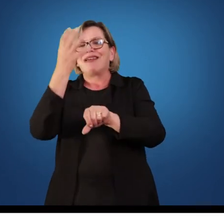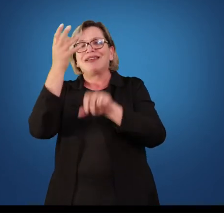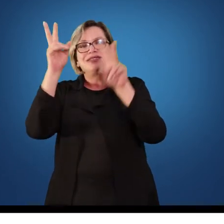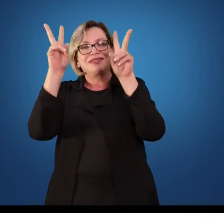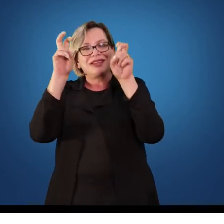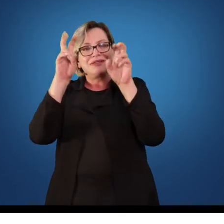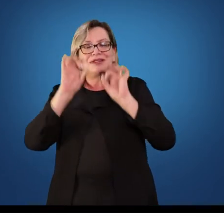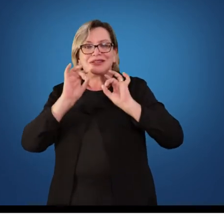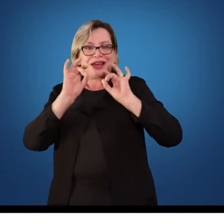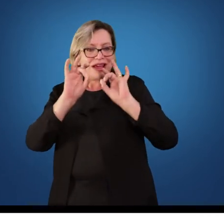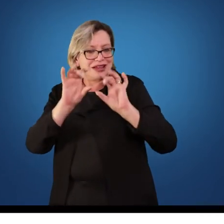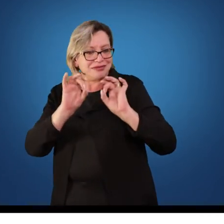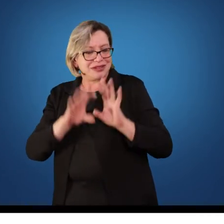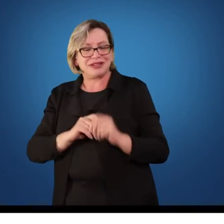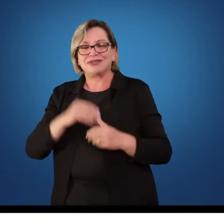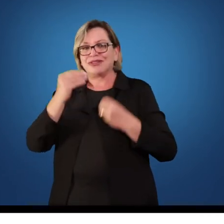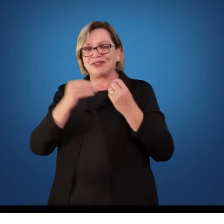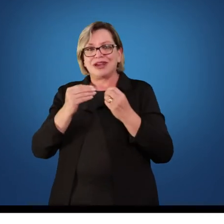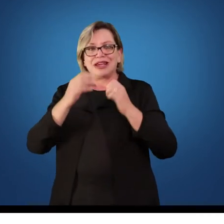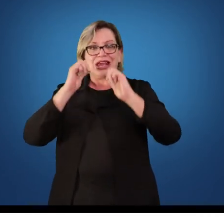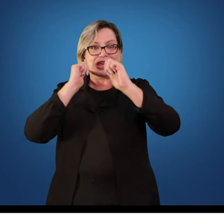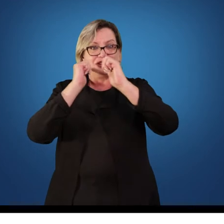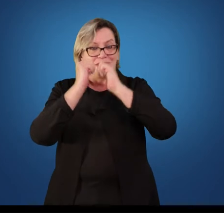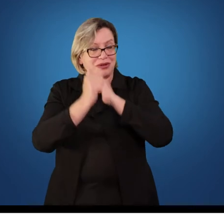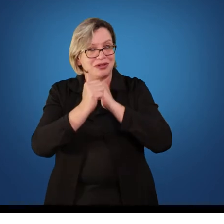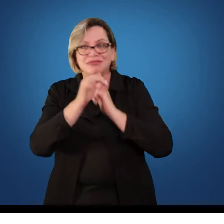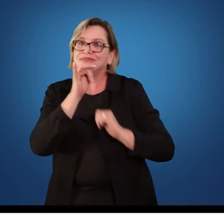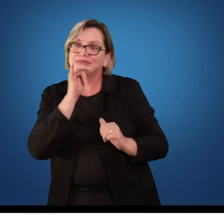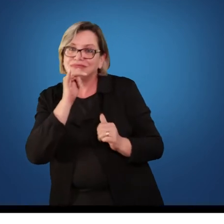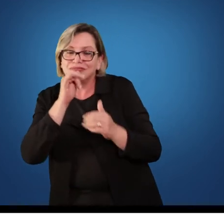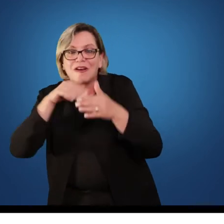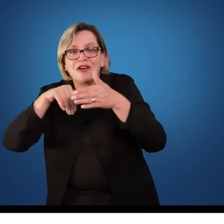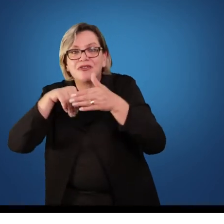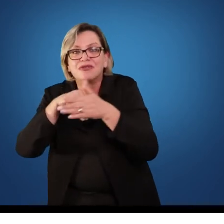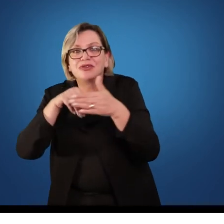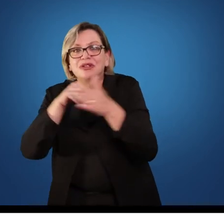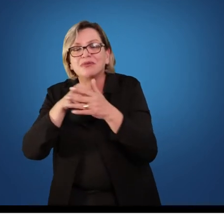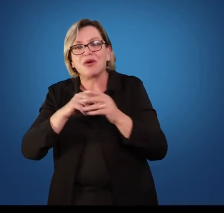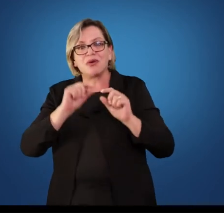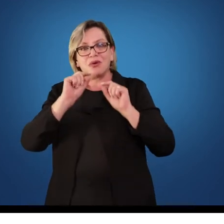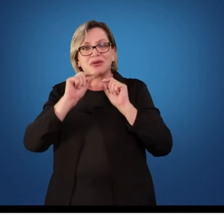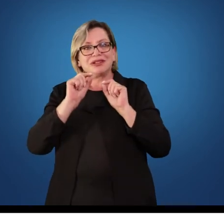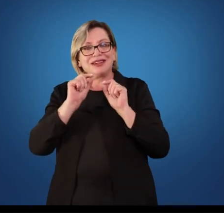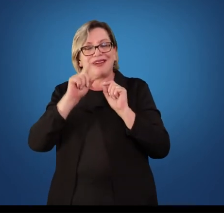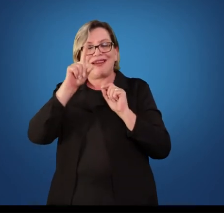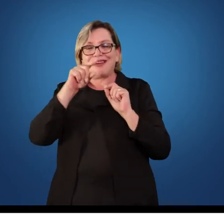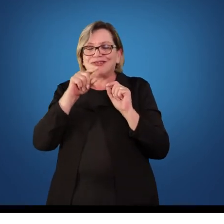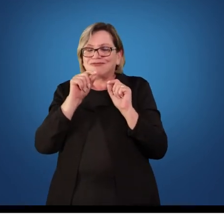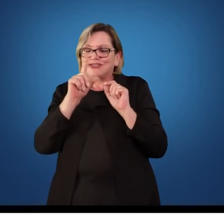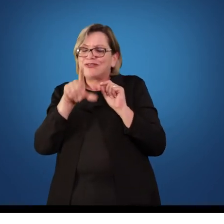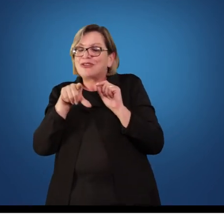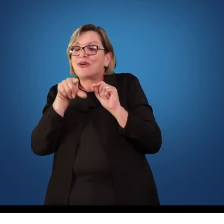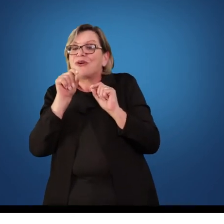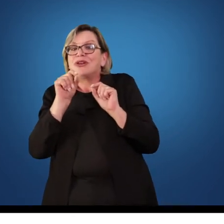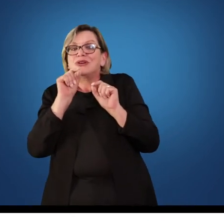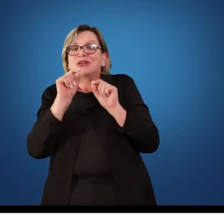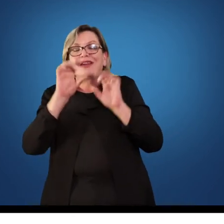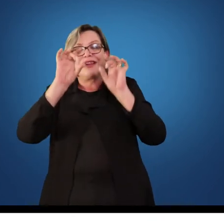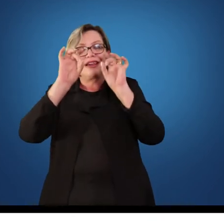trabalhar com o esporte, a modalidade de futebol. O que você vai trabalhar no futebol é o seu conteúdo específico, que vai estar no seu dia a dia, na sua aula.